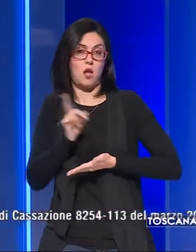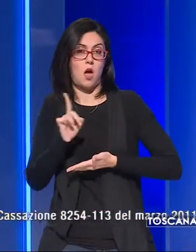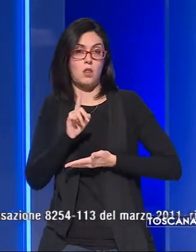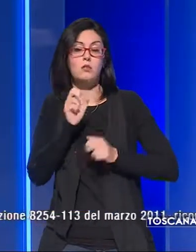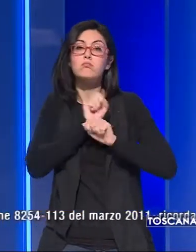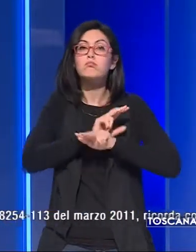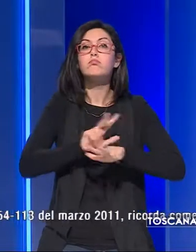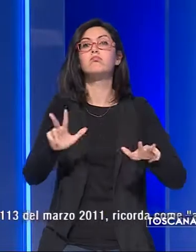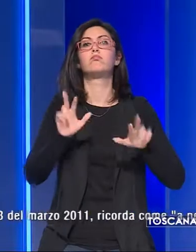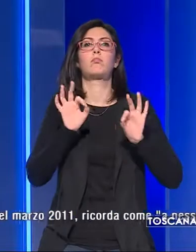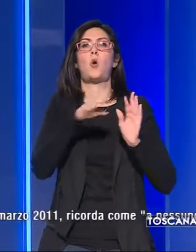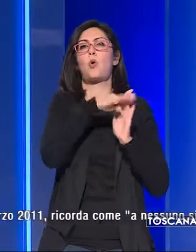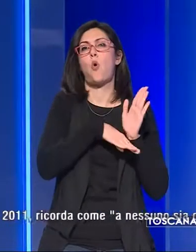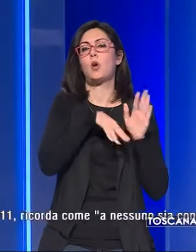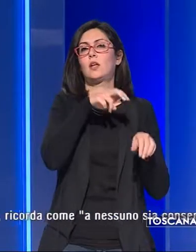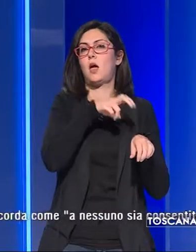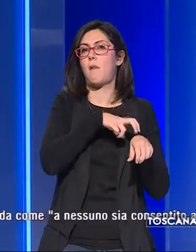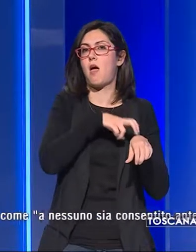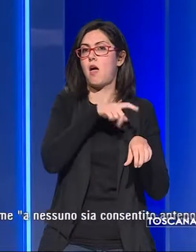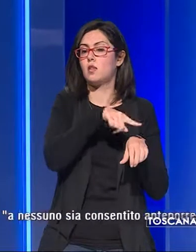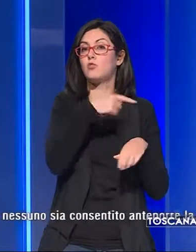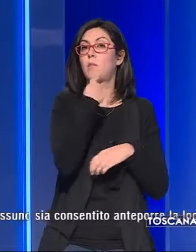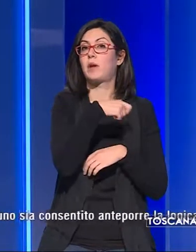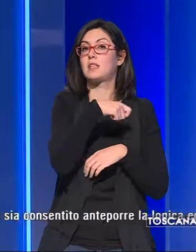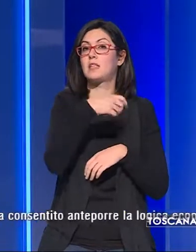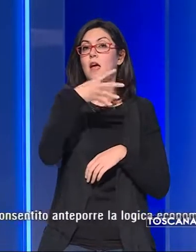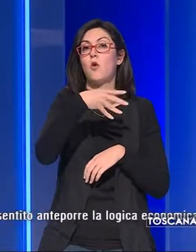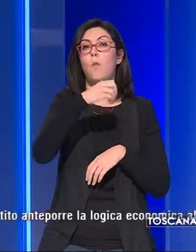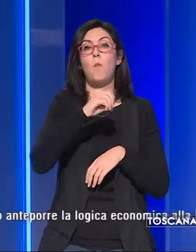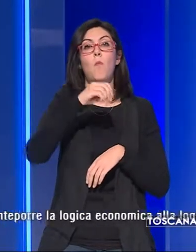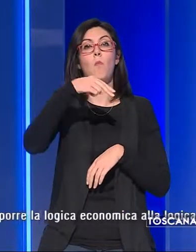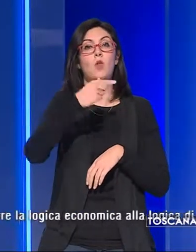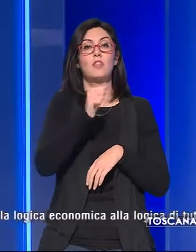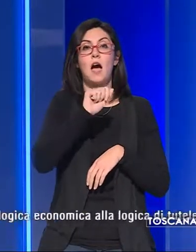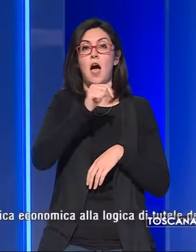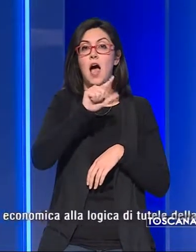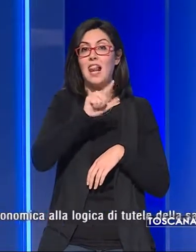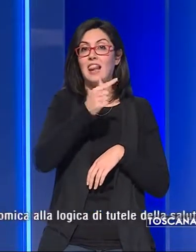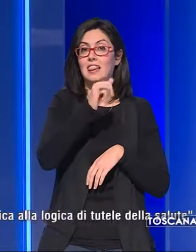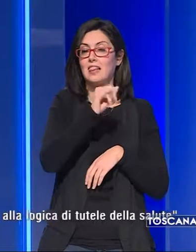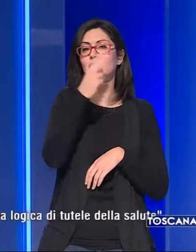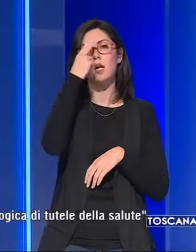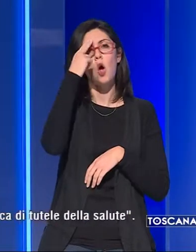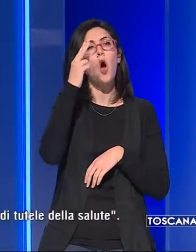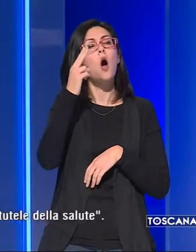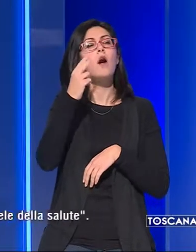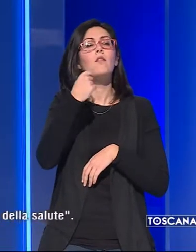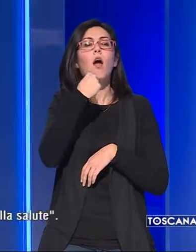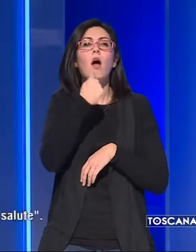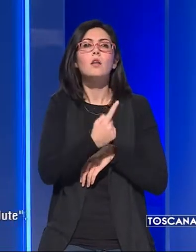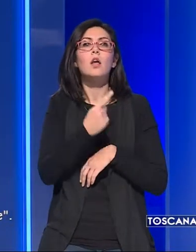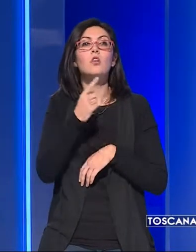renderlo noto, lo stesso ordine il cui presidente, Montalti, ricorda come a nessuno sia